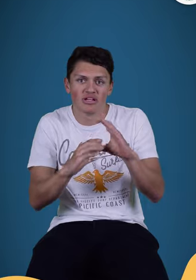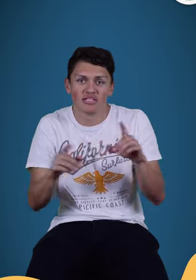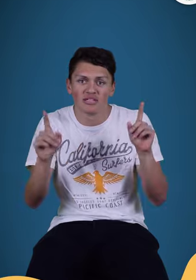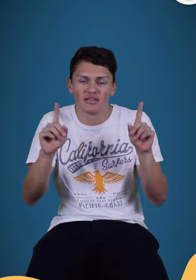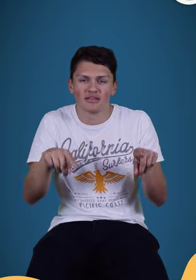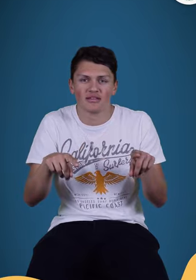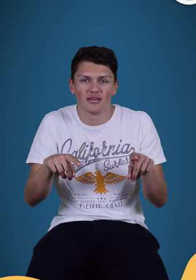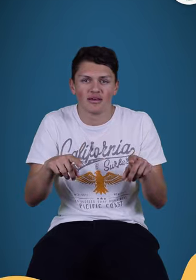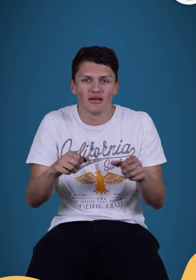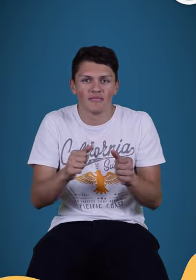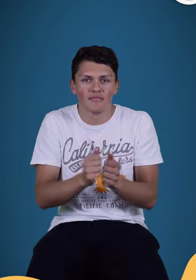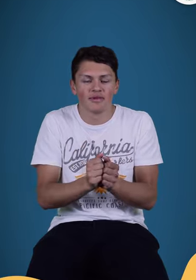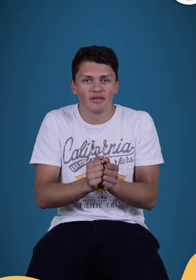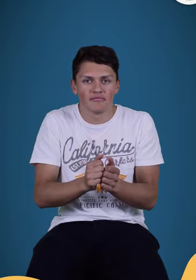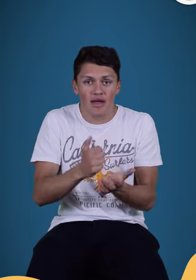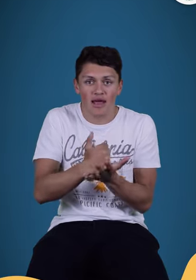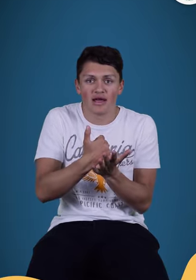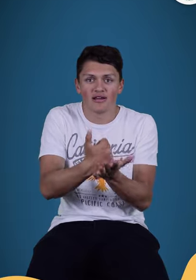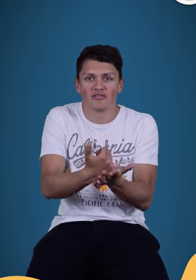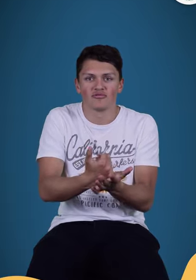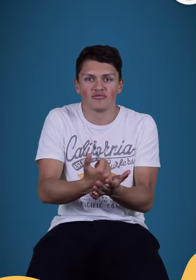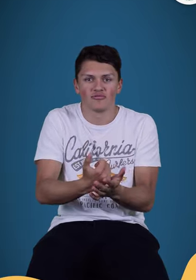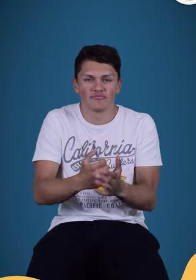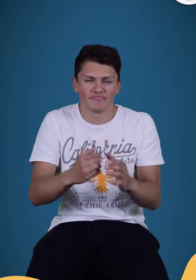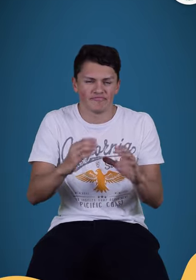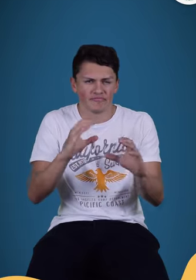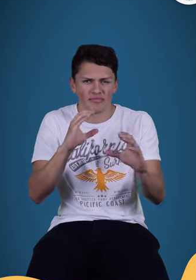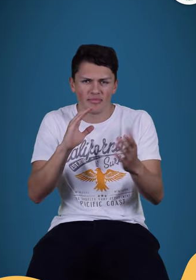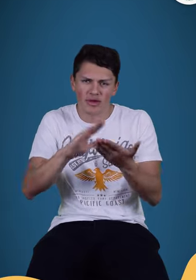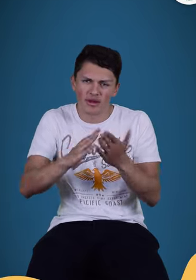de toda Colombia. B.